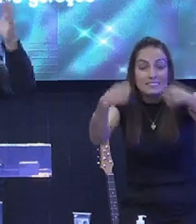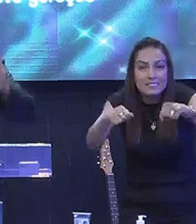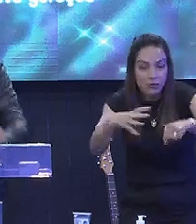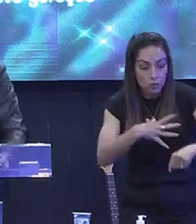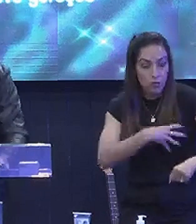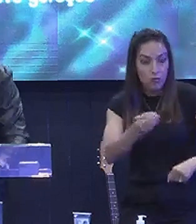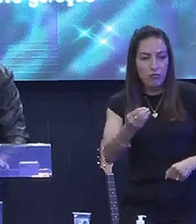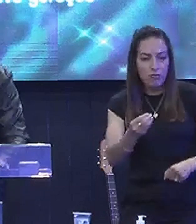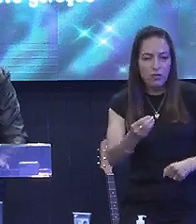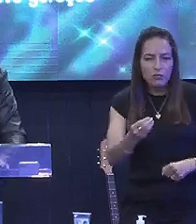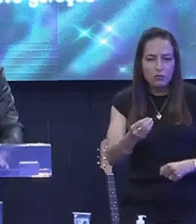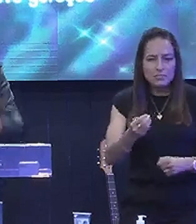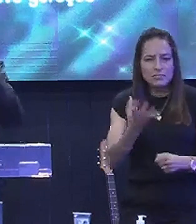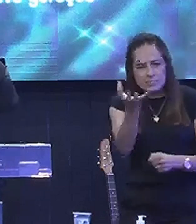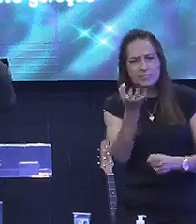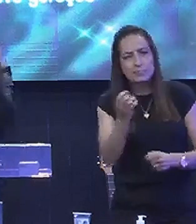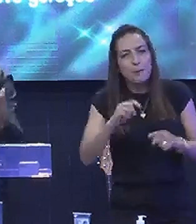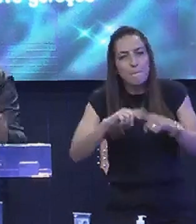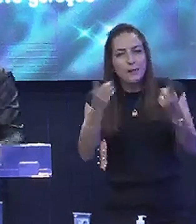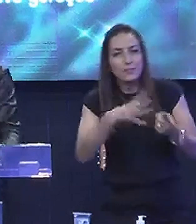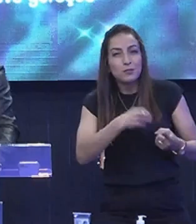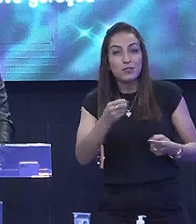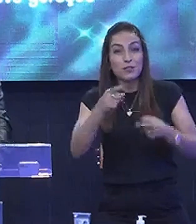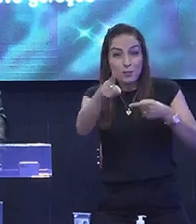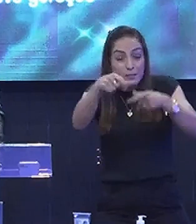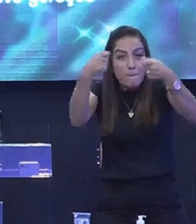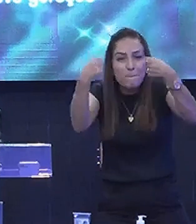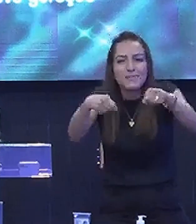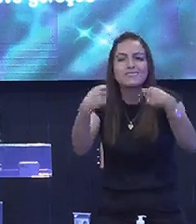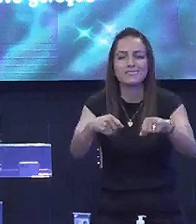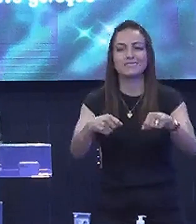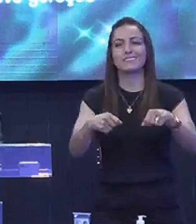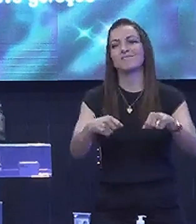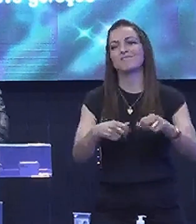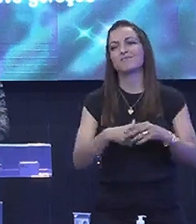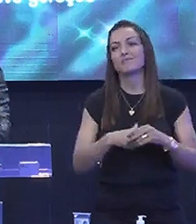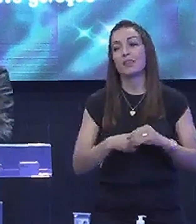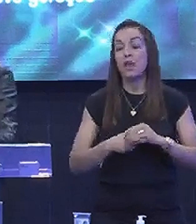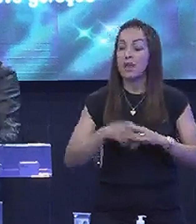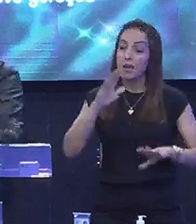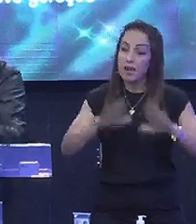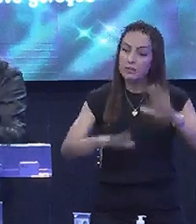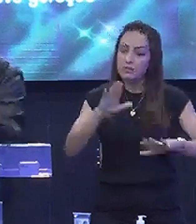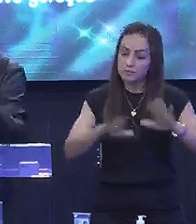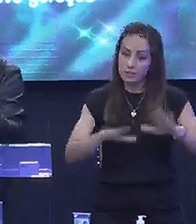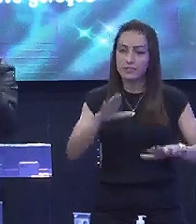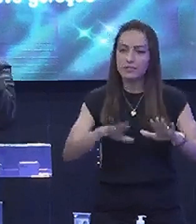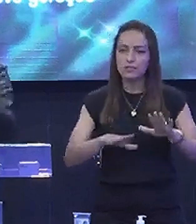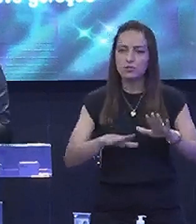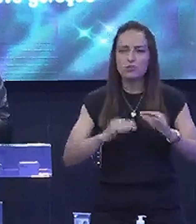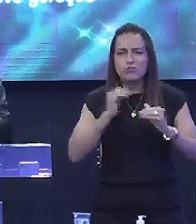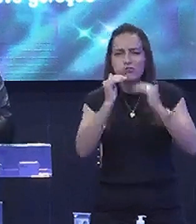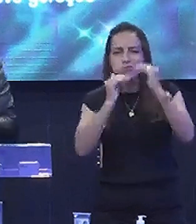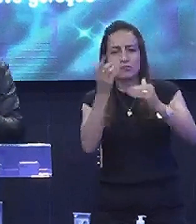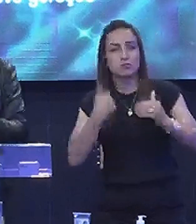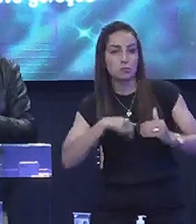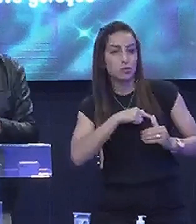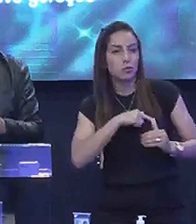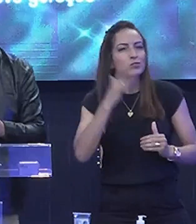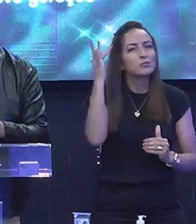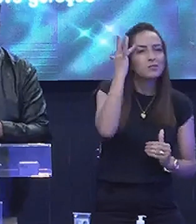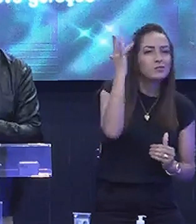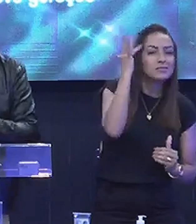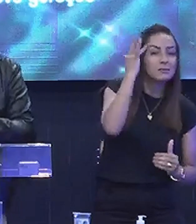o filho Que você idealizou Mas o filho Que você precisa E muitas vezes Amado A gente Nesse processo Nosso De